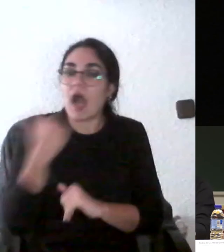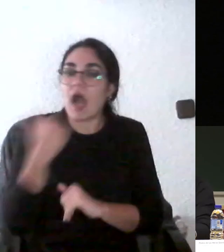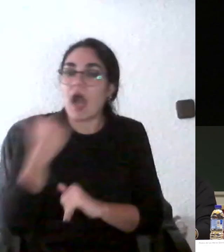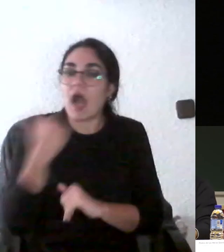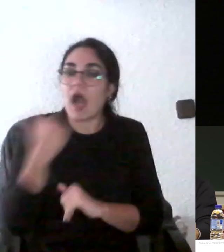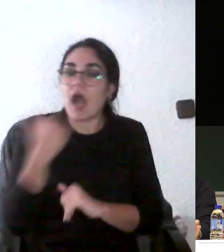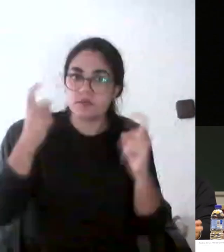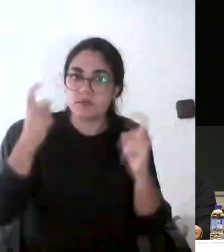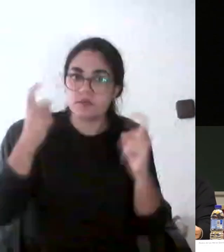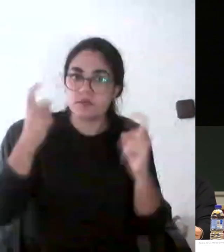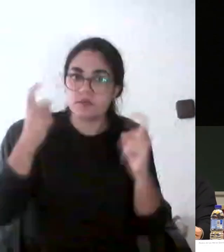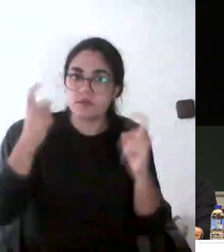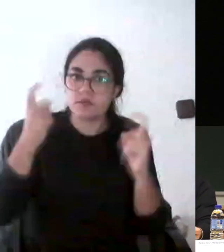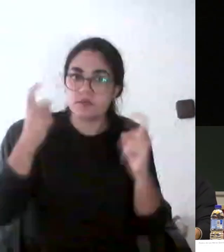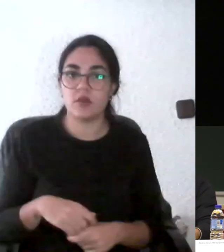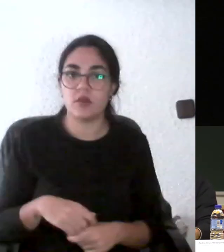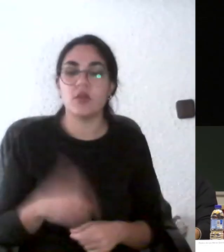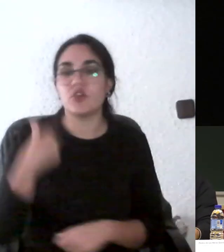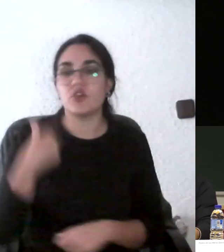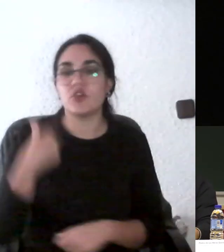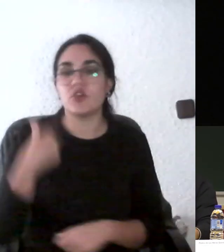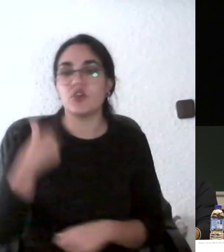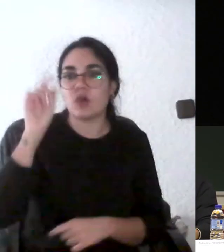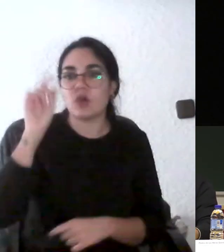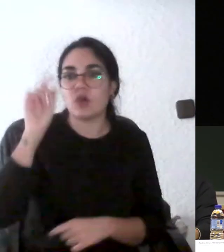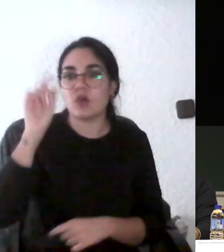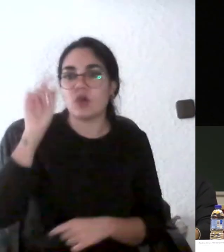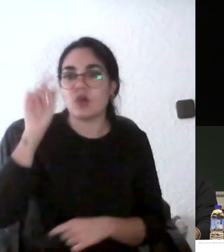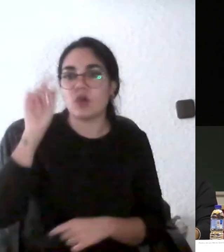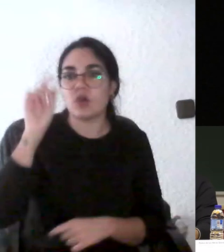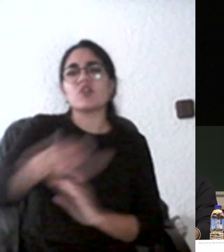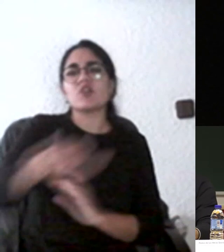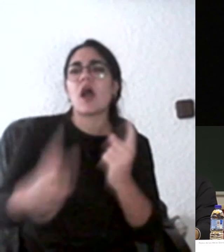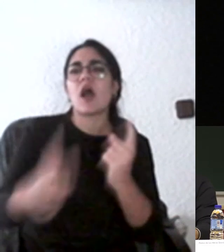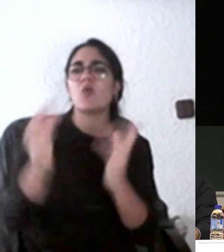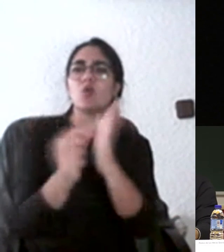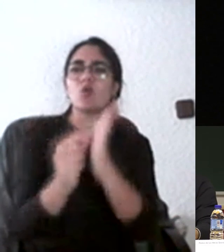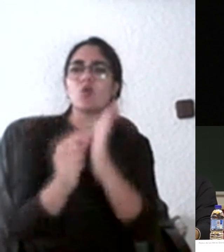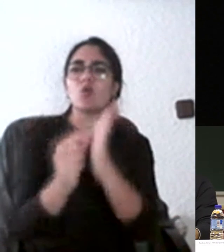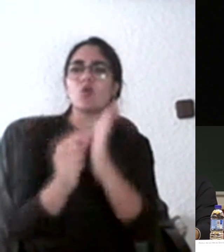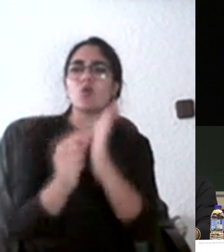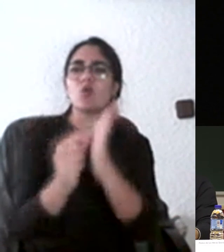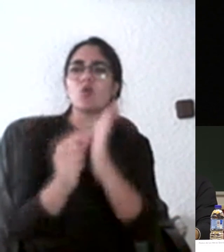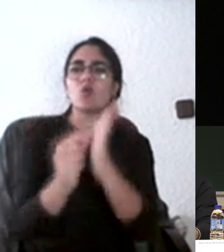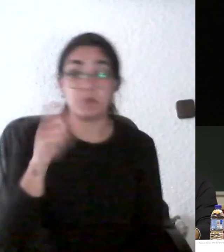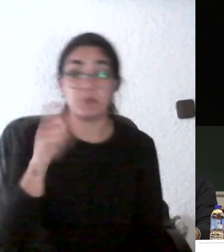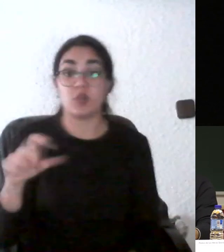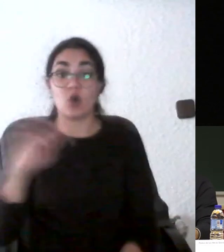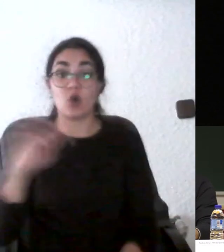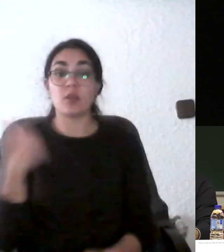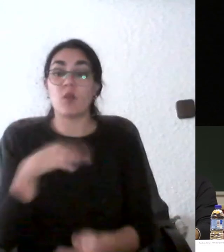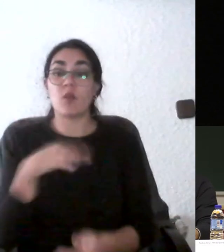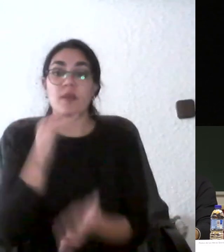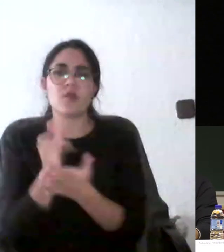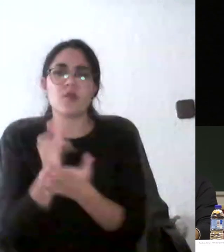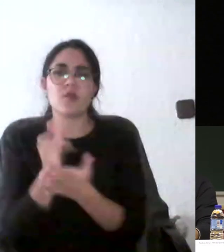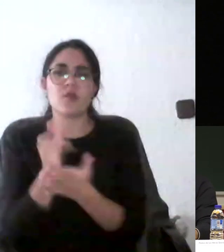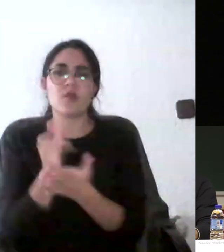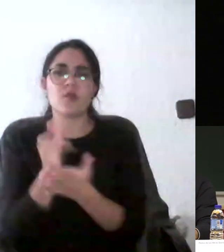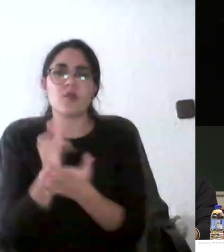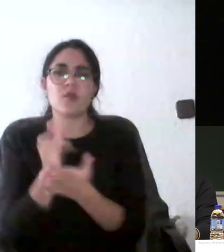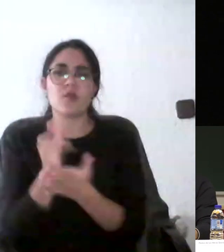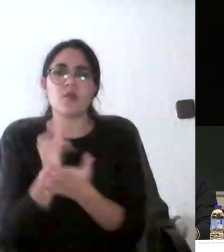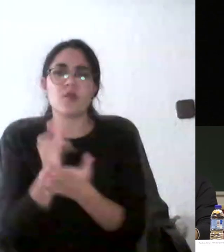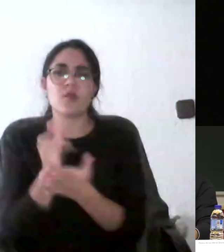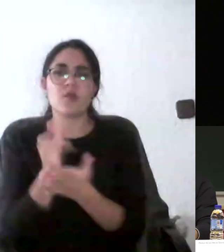sé que hay otros que son mucho más eficientes y exigen el 5 pero yo creo que a lo mejor en una prueba en concreto puede no estar inspirado puede tener un buen